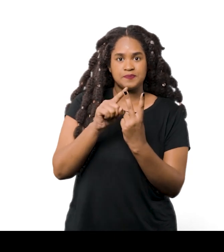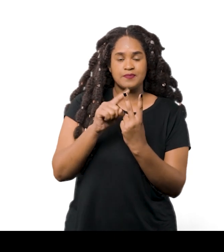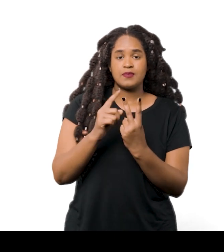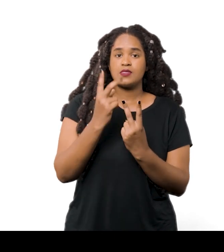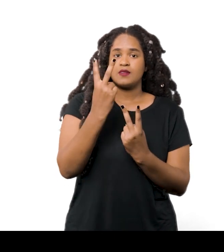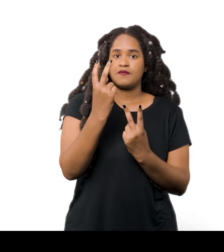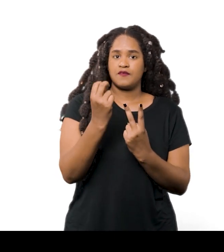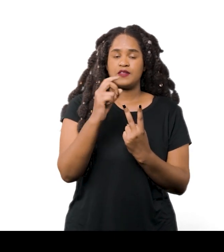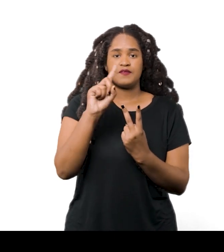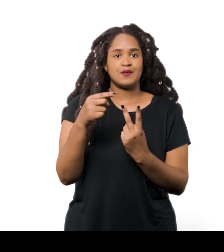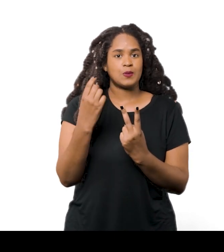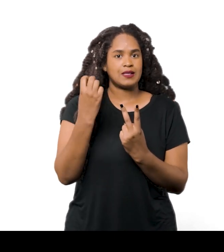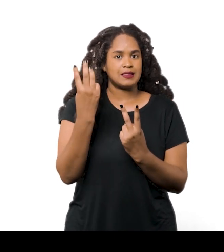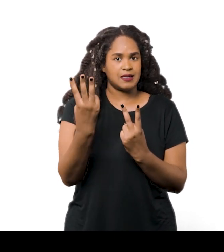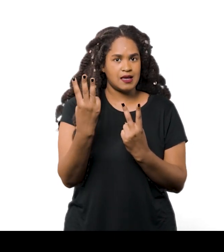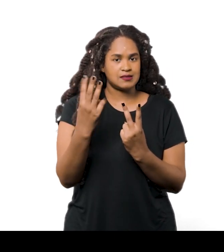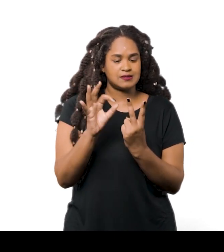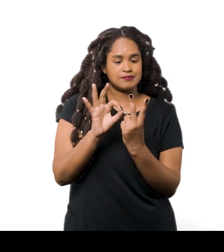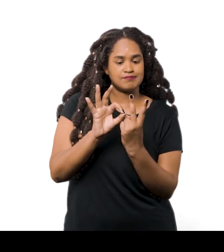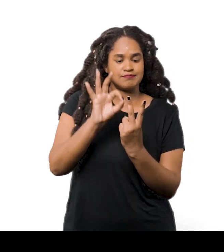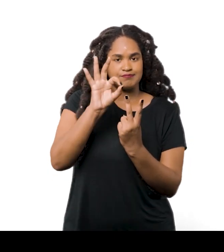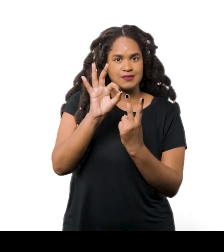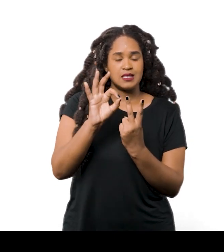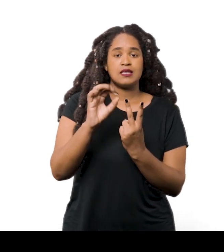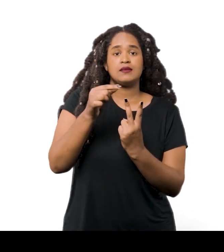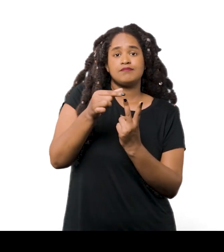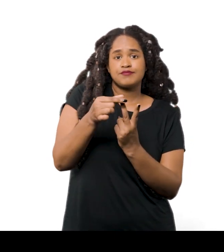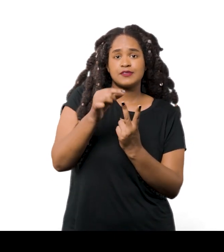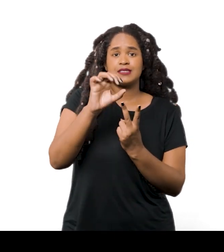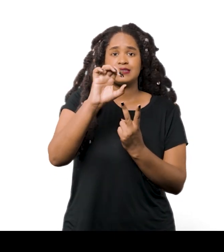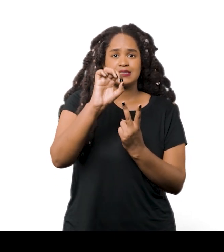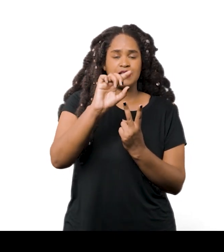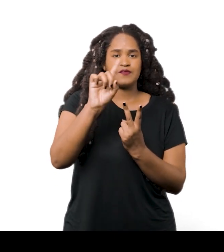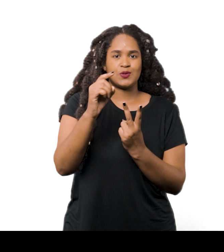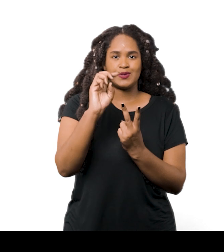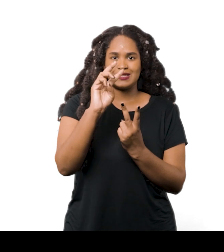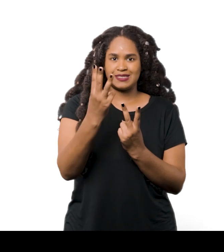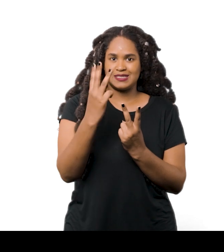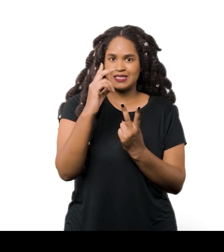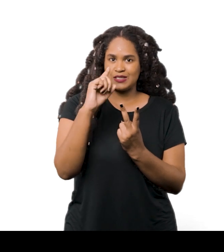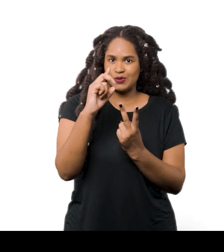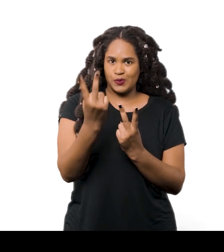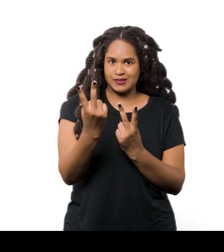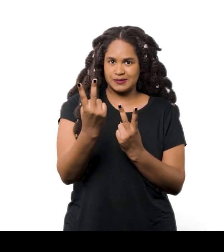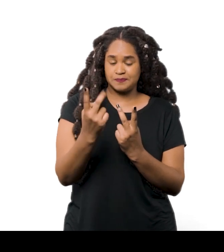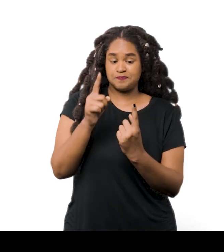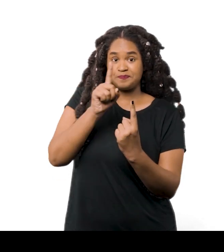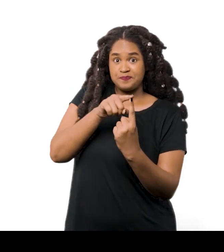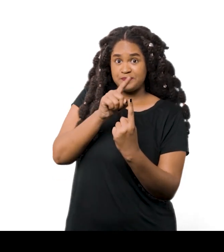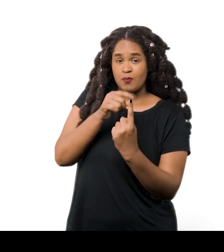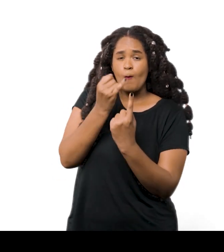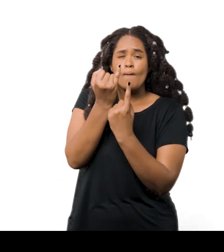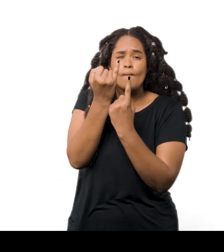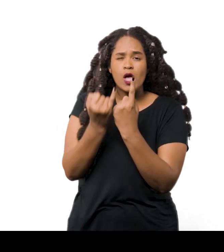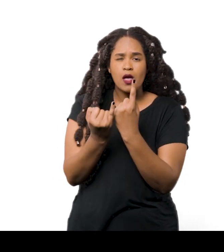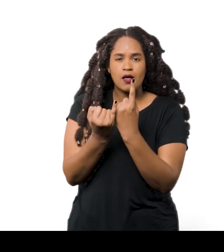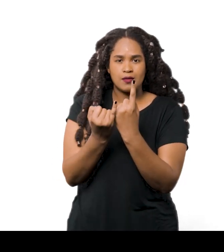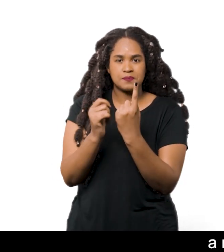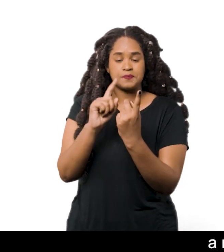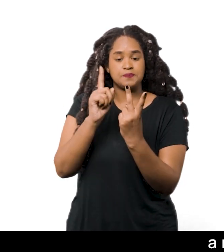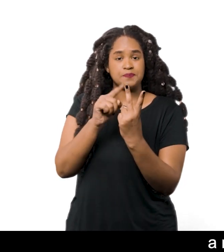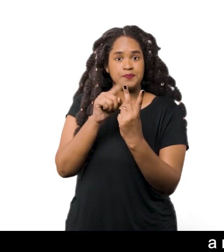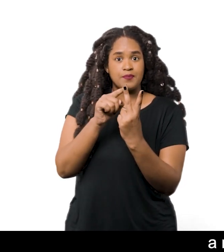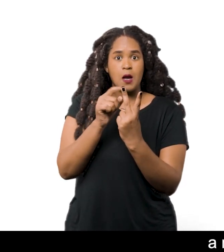20,3 cm de comprimento por 0,32 de largura A mais fina é reta